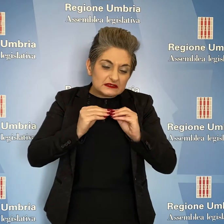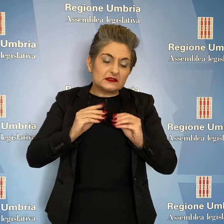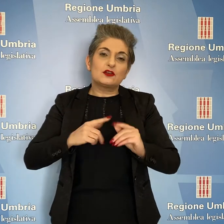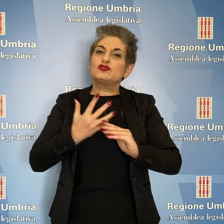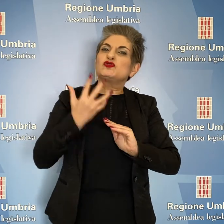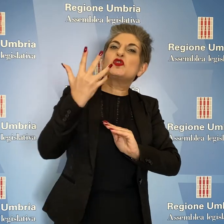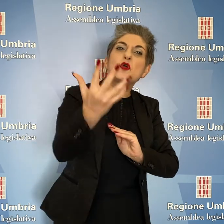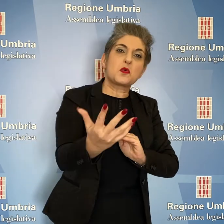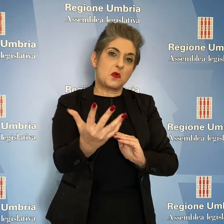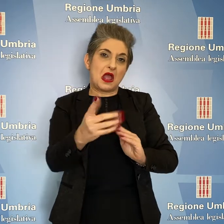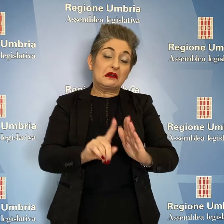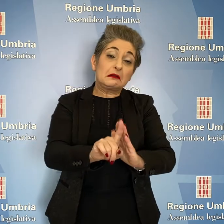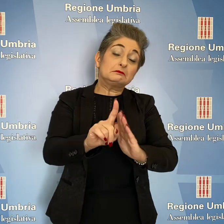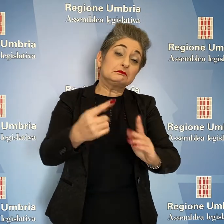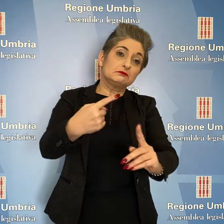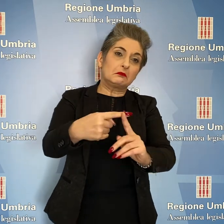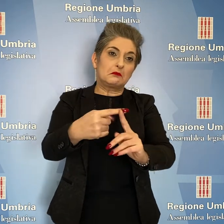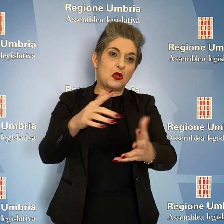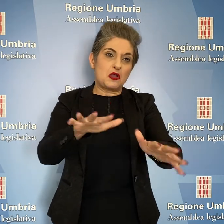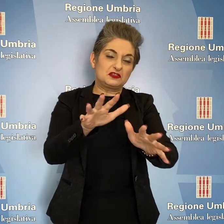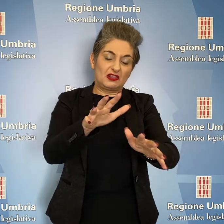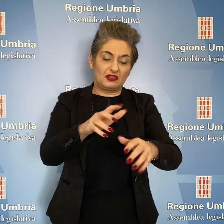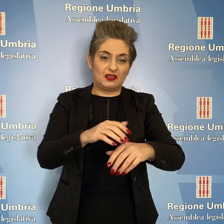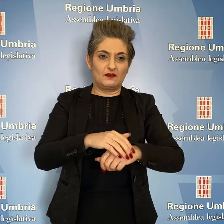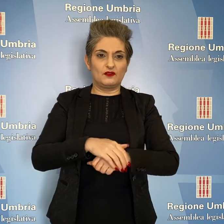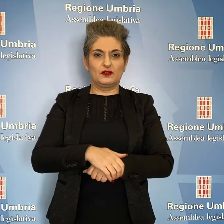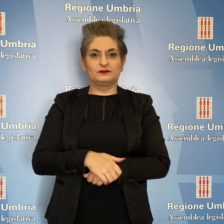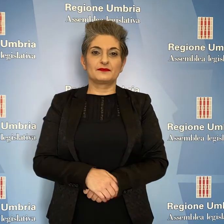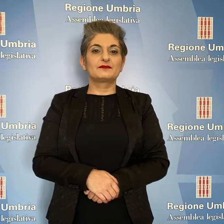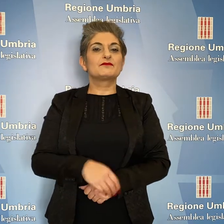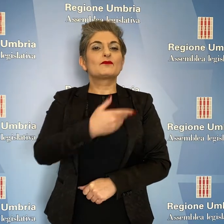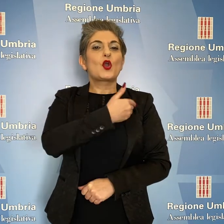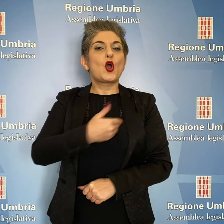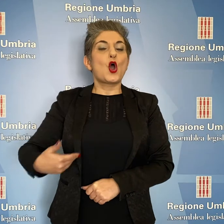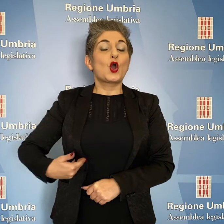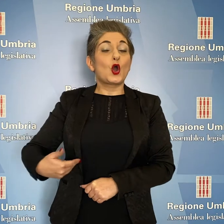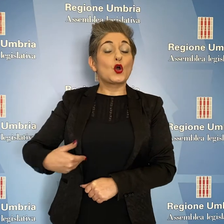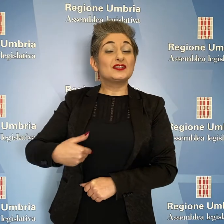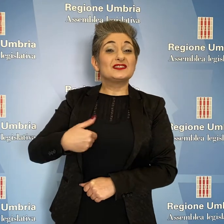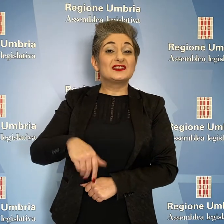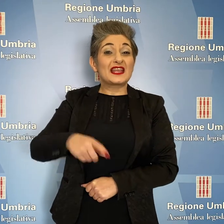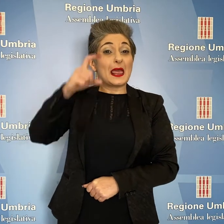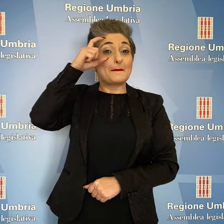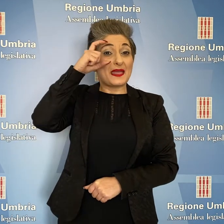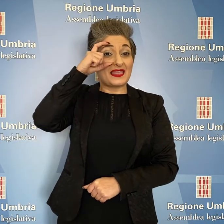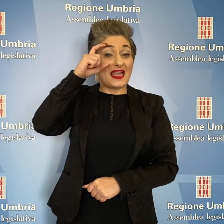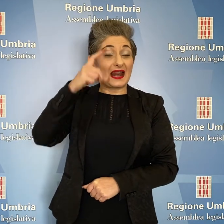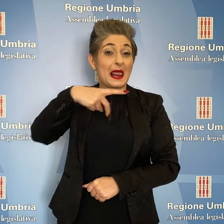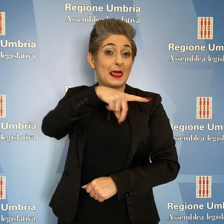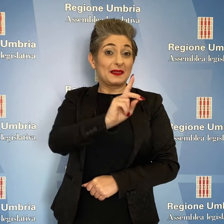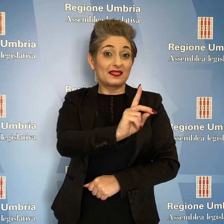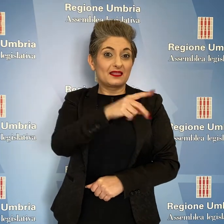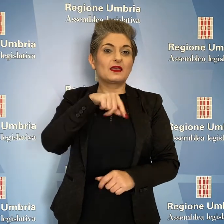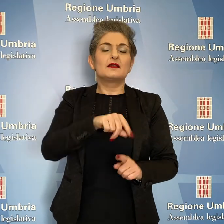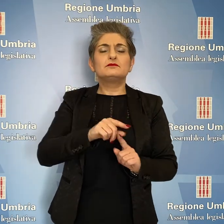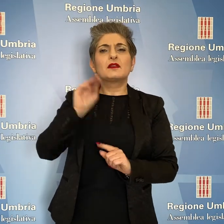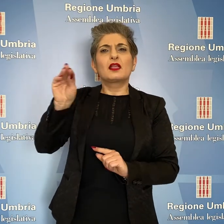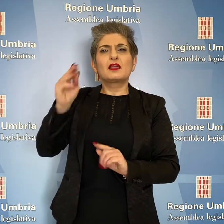iniziare ad avere qualche dato positivo. Il consigliere Michele Bettarelli del Partito Democratico ha chiesto all